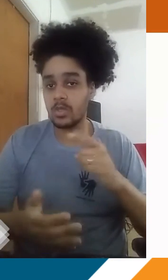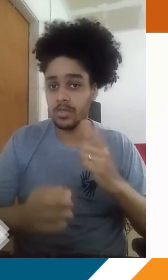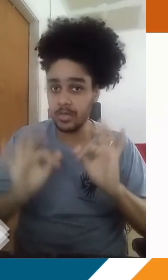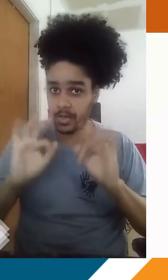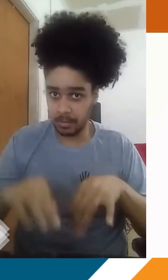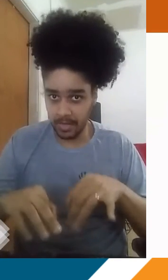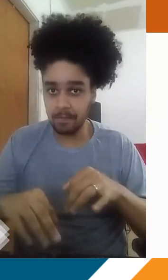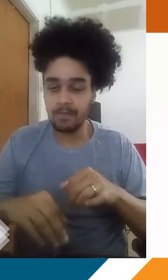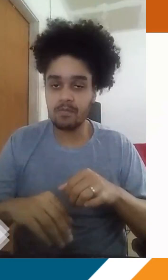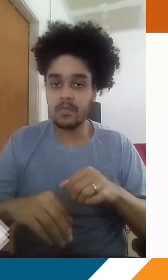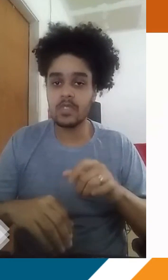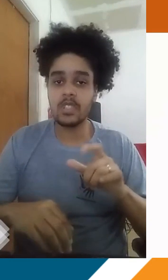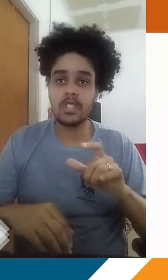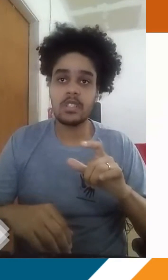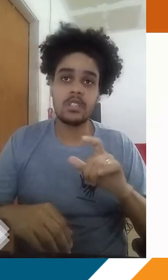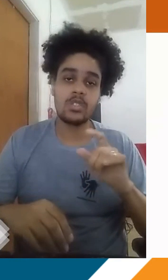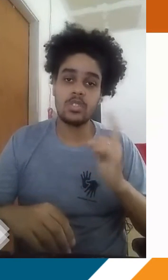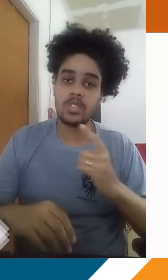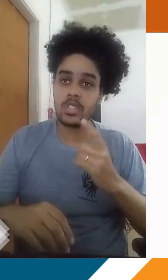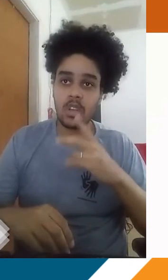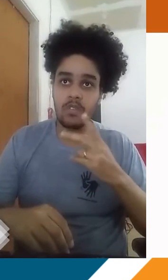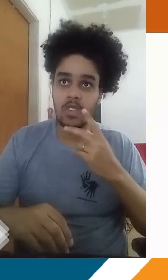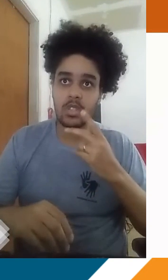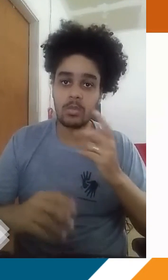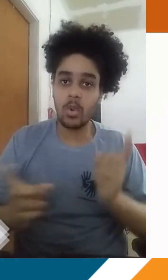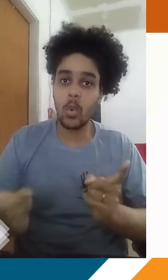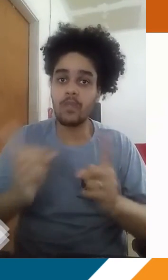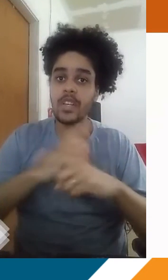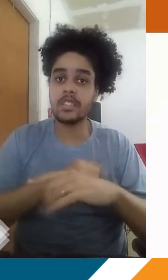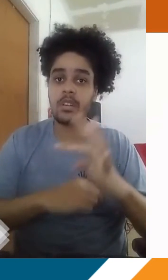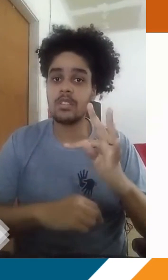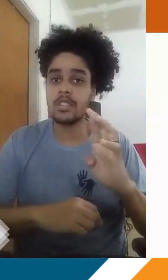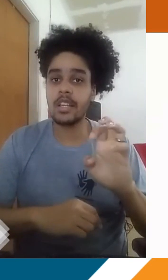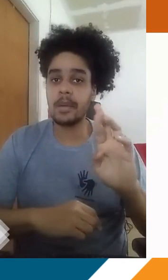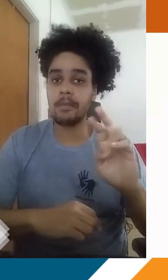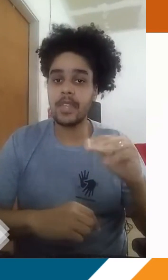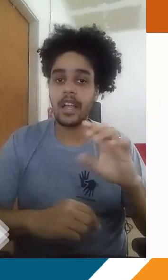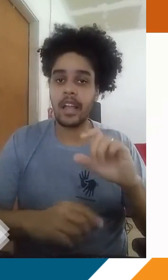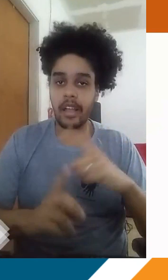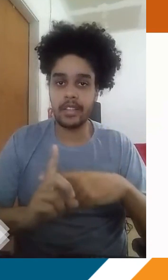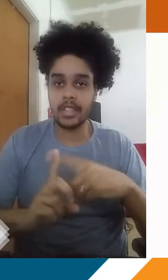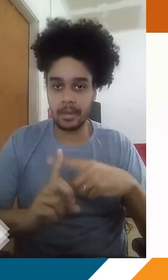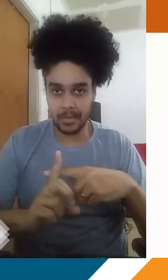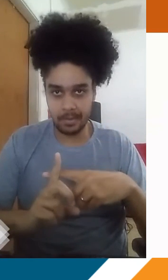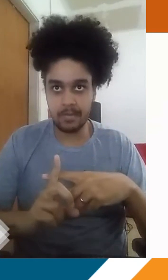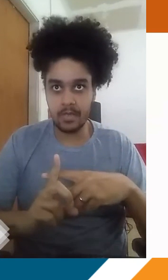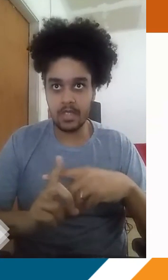último, gente, para a gente terminar, a gente vai falar sobre a inversão térmica. O que seria esse processo?